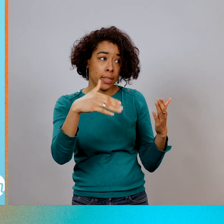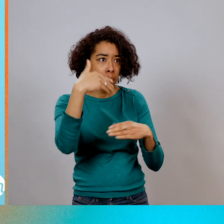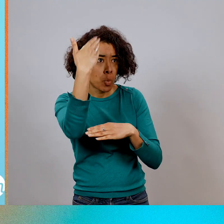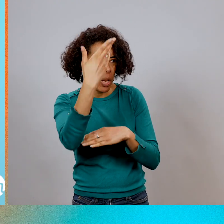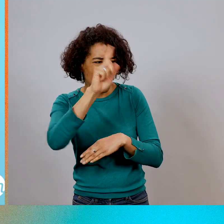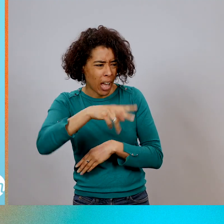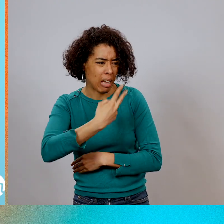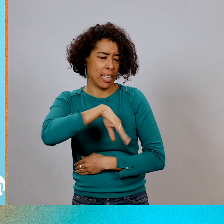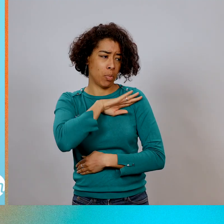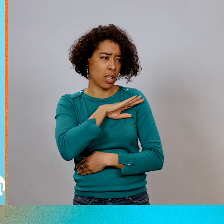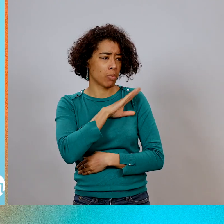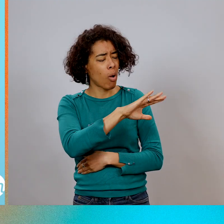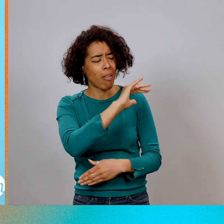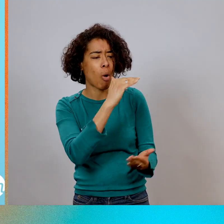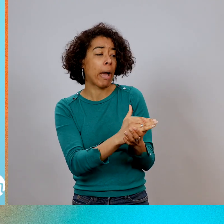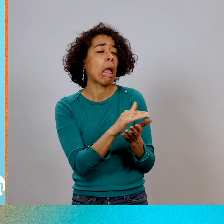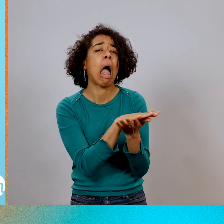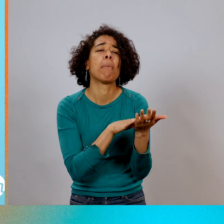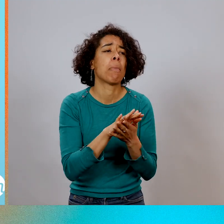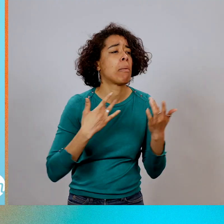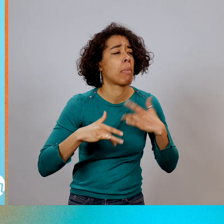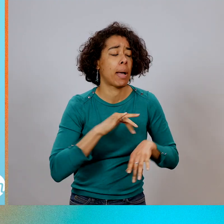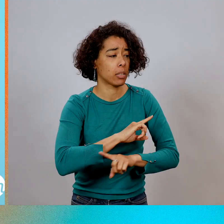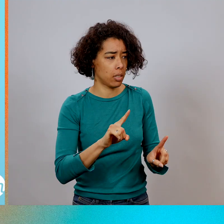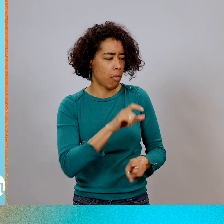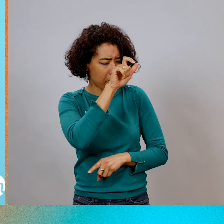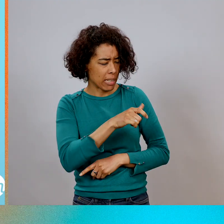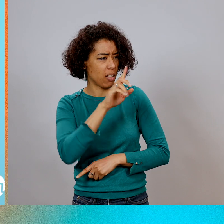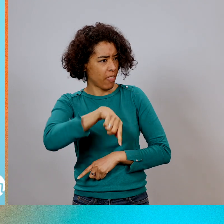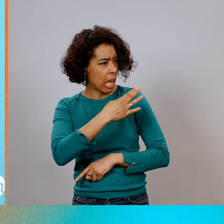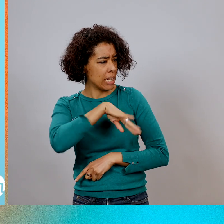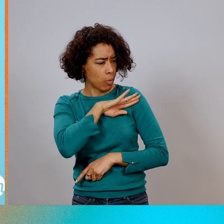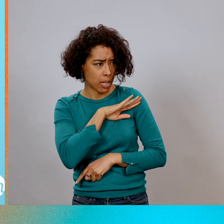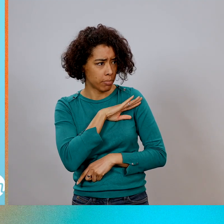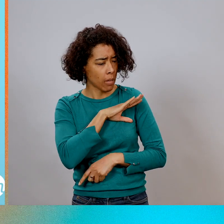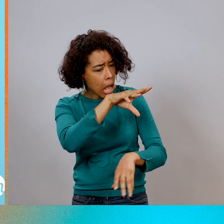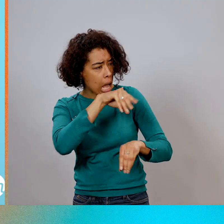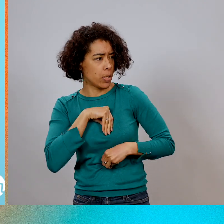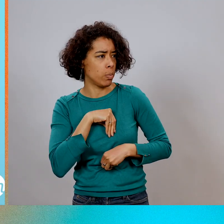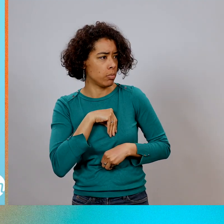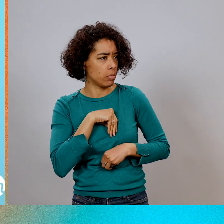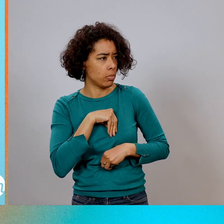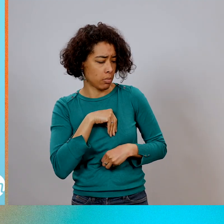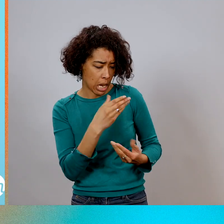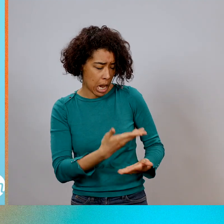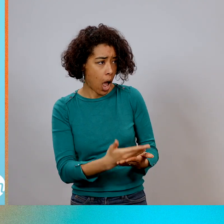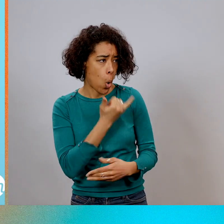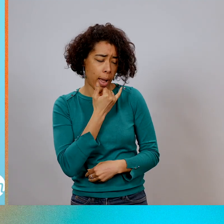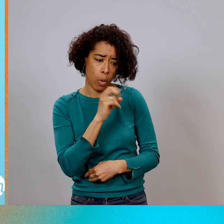responsable, il faut que tu arrêtes de chercher des excuses. Les gens responsables ne cherchent pas d'excuses. Et ils font face aux erreurs qu'ils font, point.